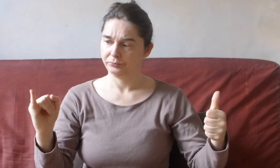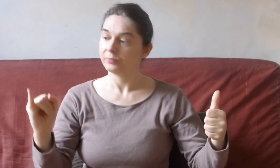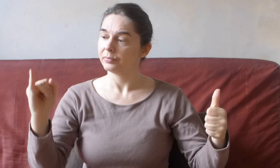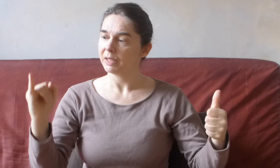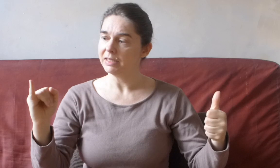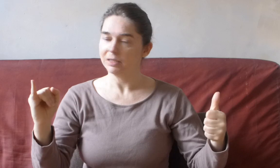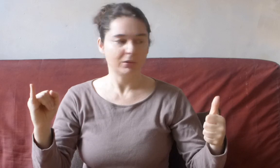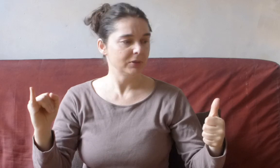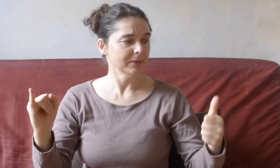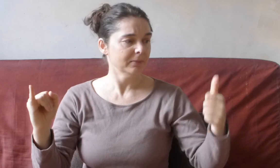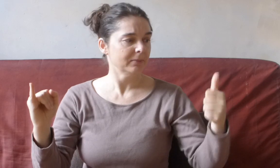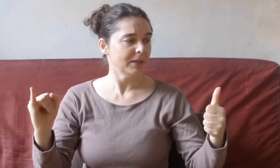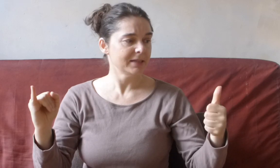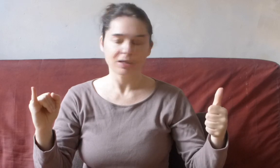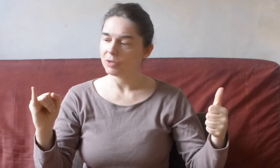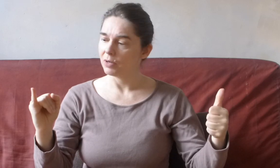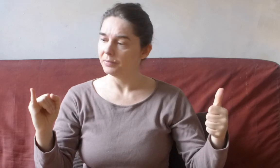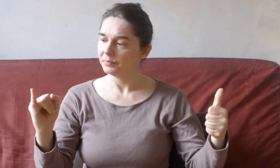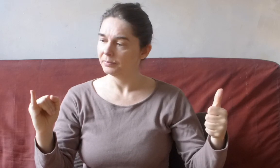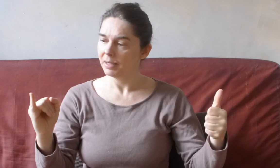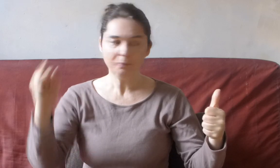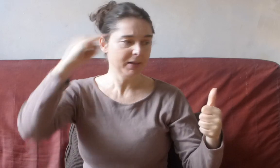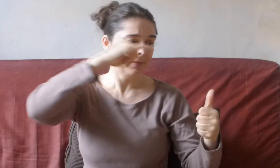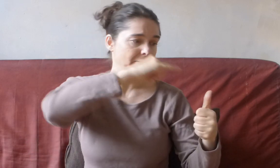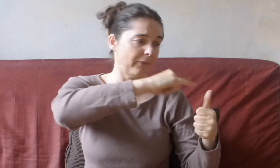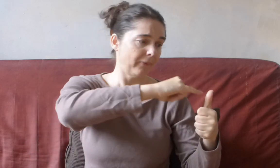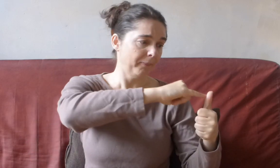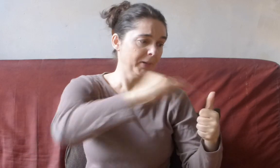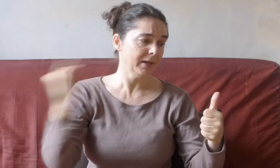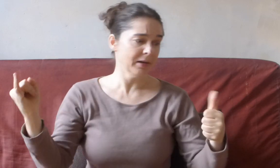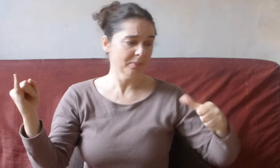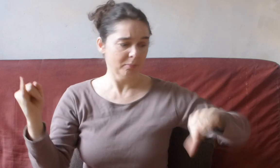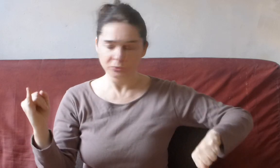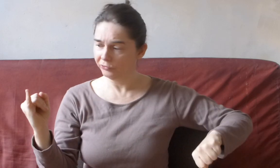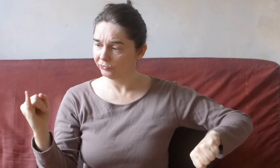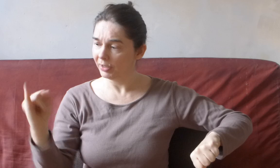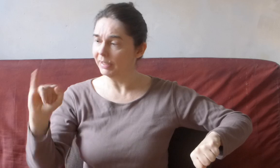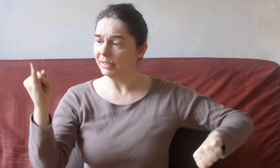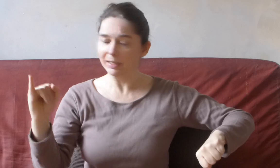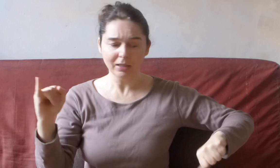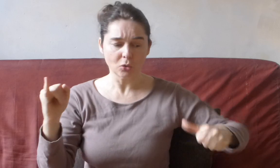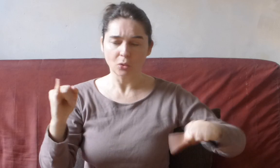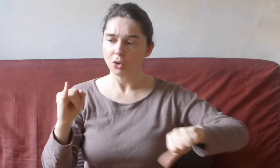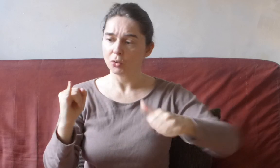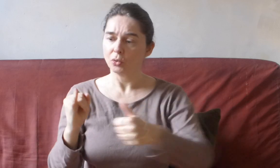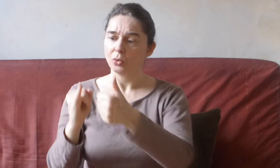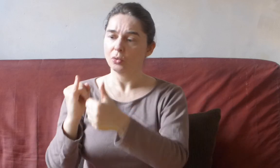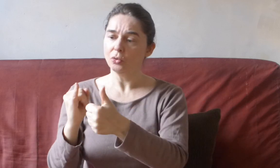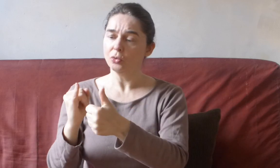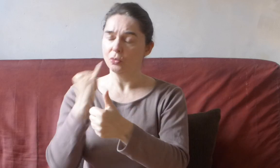Iskiwiwi, Askawawa. Piuuuu, PING, Plouf. Hihihi, hihihi. Coucou.